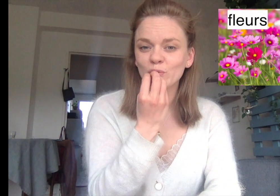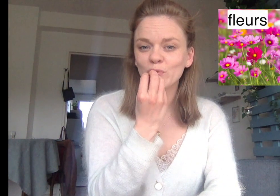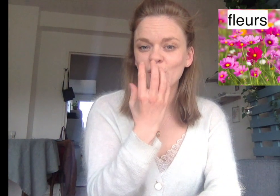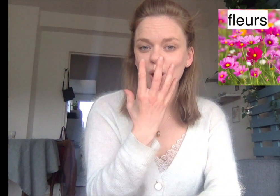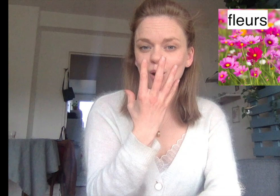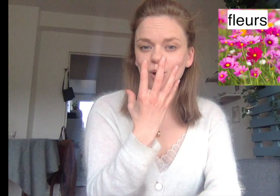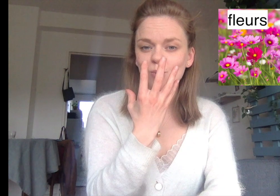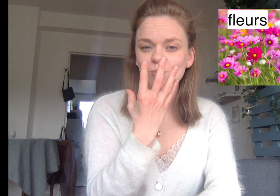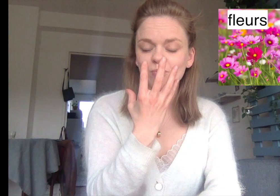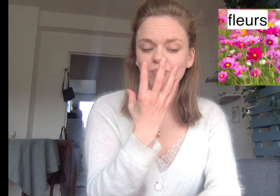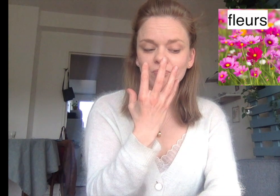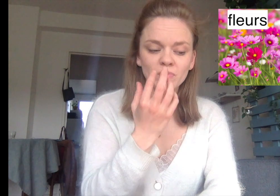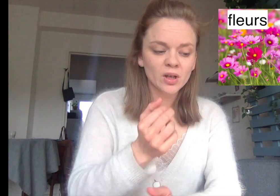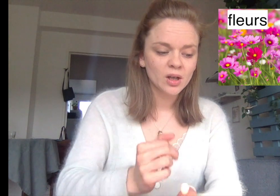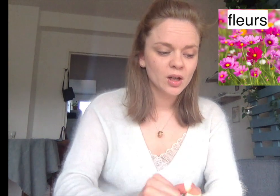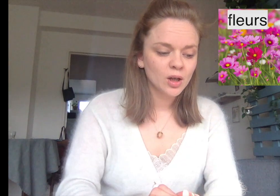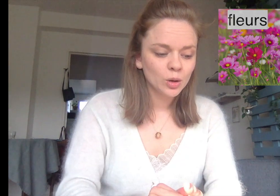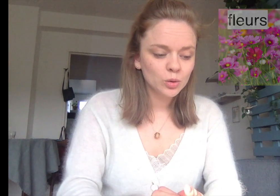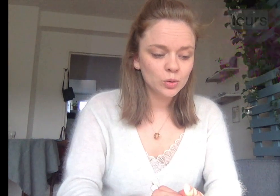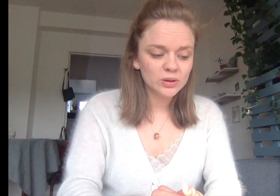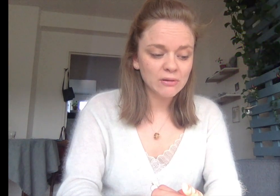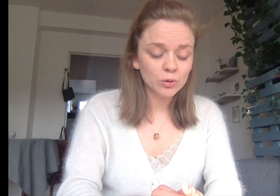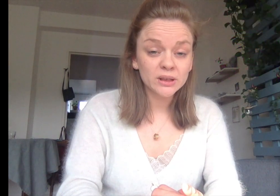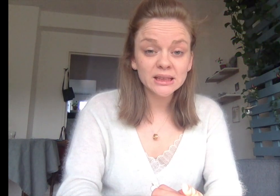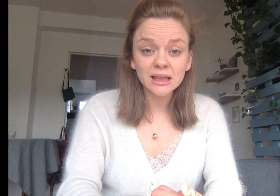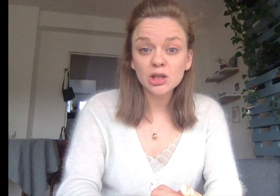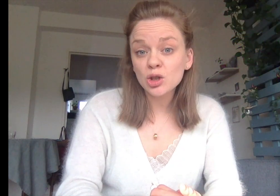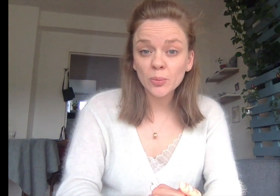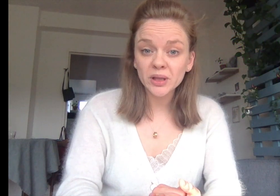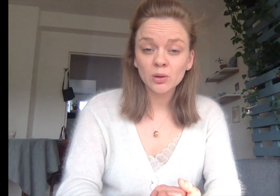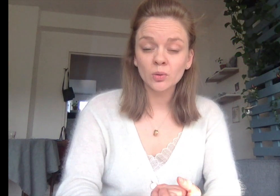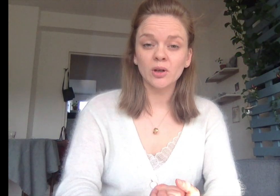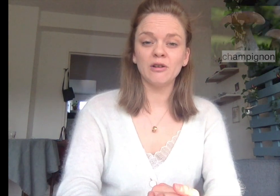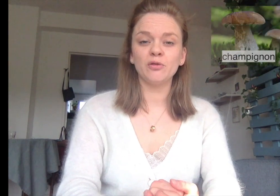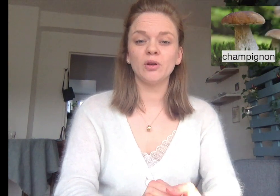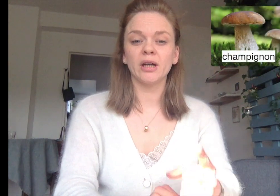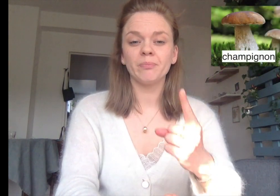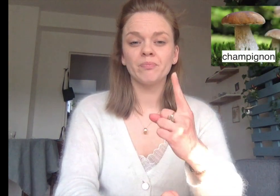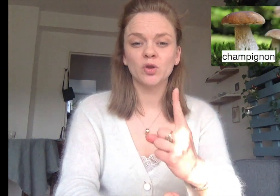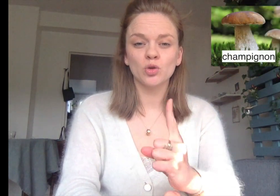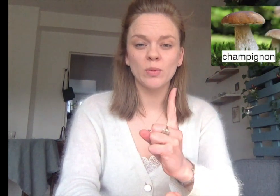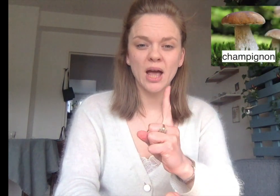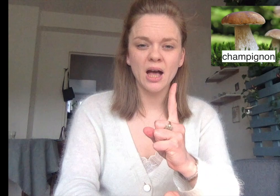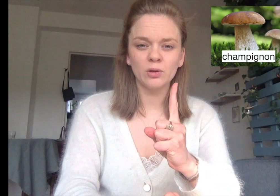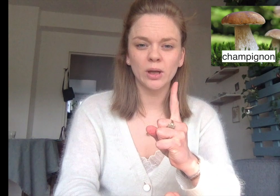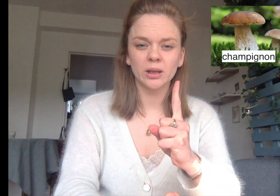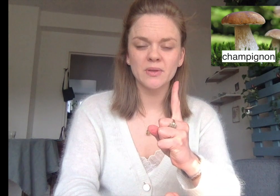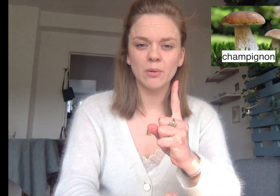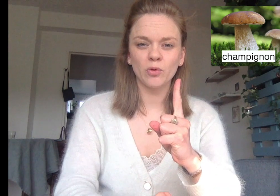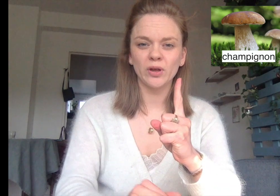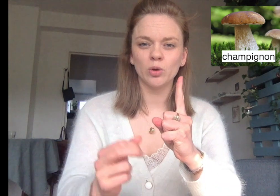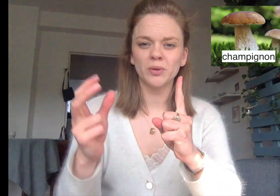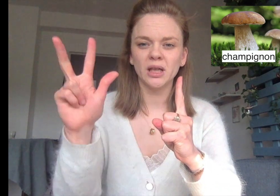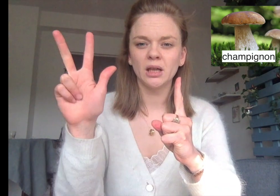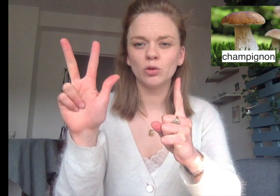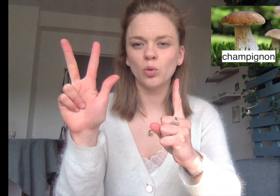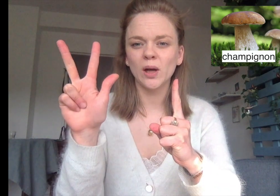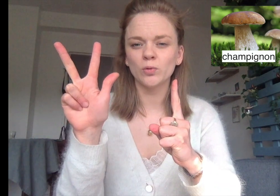Fleurs. Nous avons aussi des champignons dans la forêt. Je mets un doigt comme ça pour faire le pied. Trois doigts